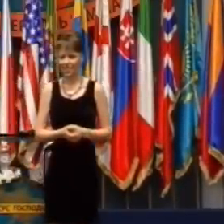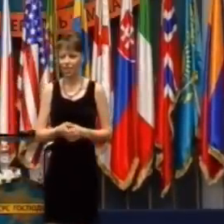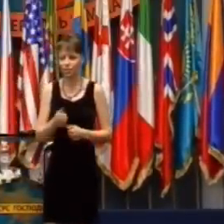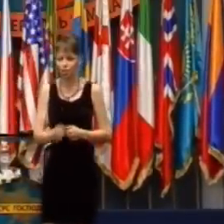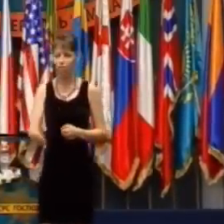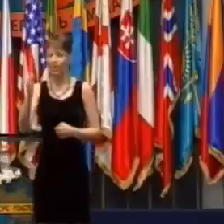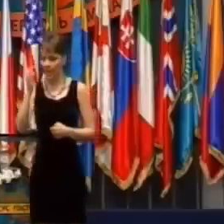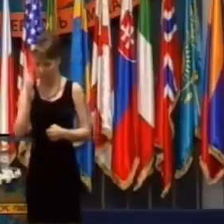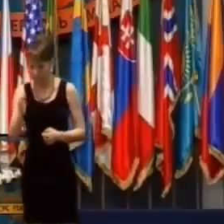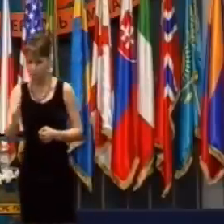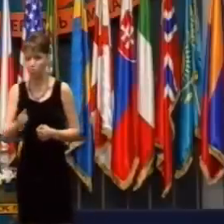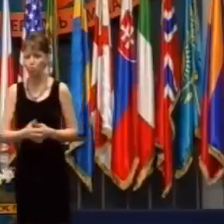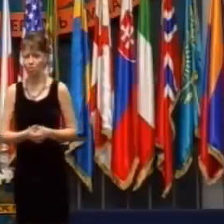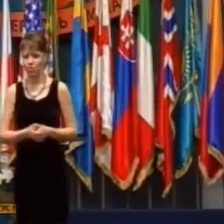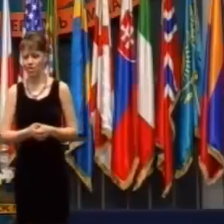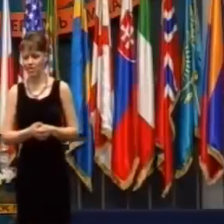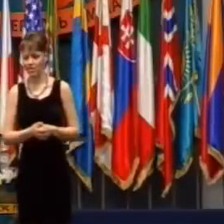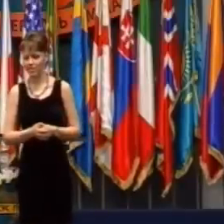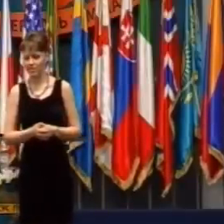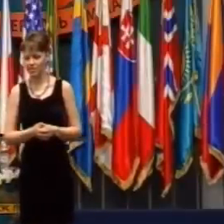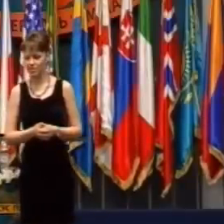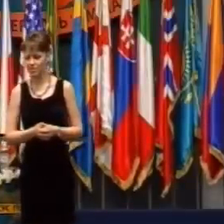A aj tak ma poslúchali.